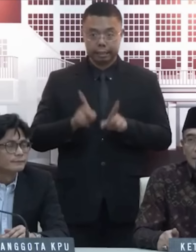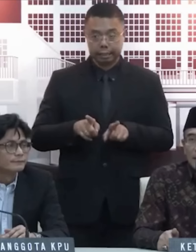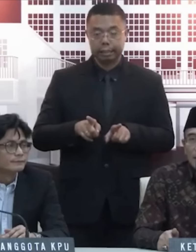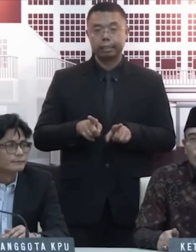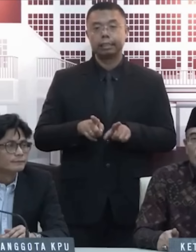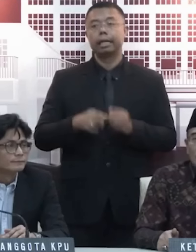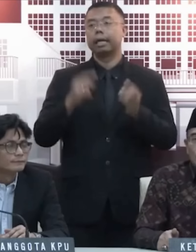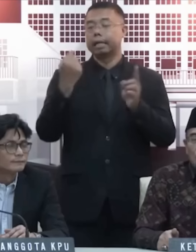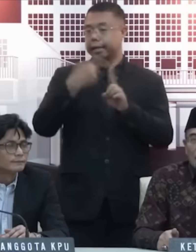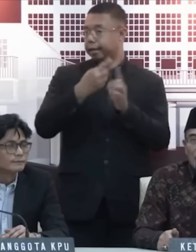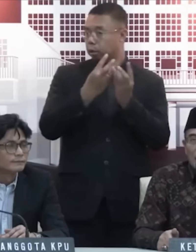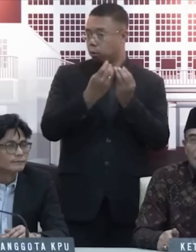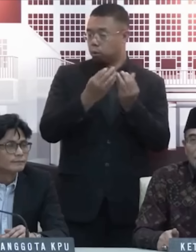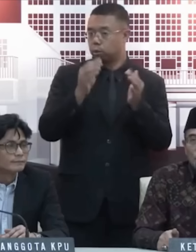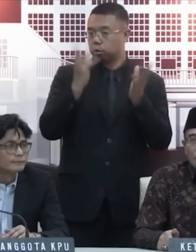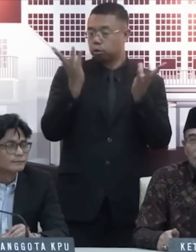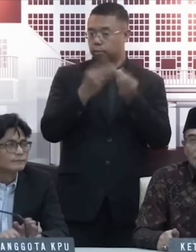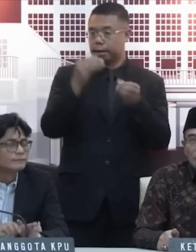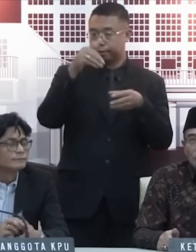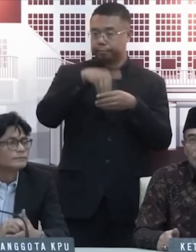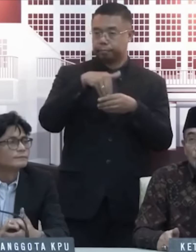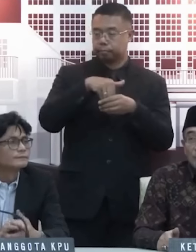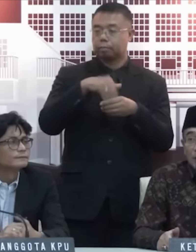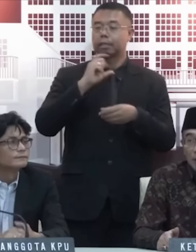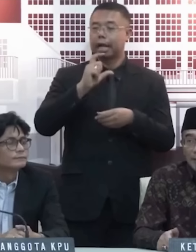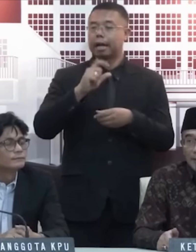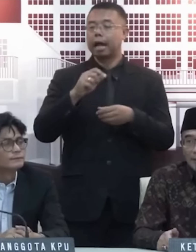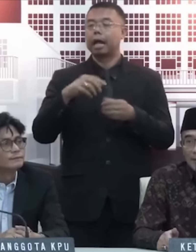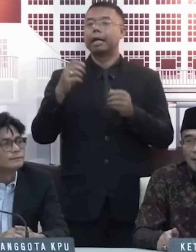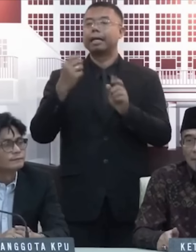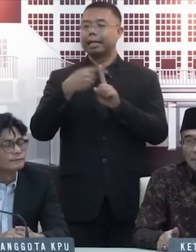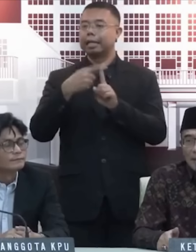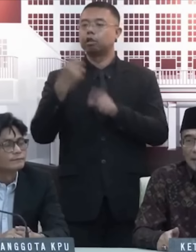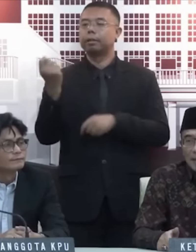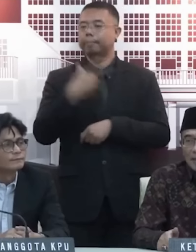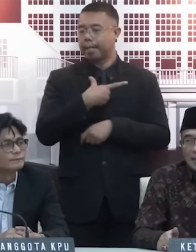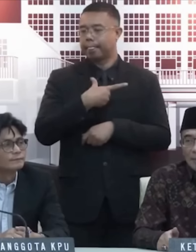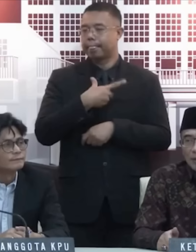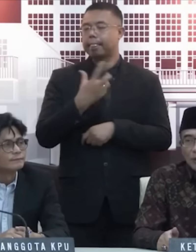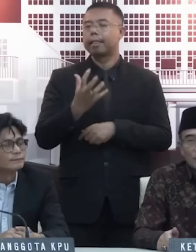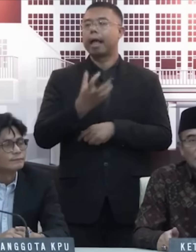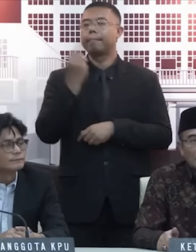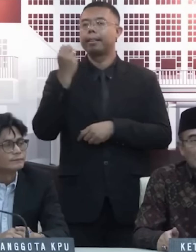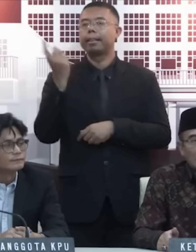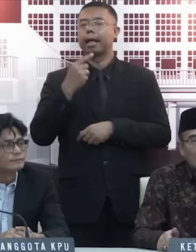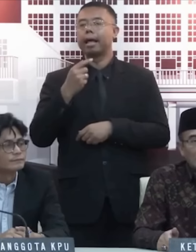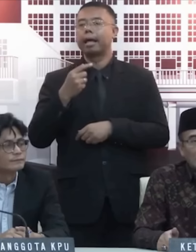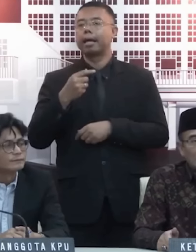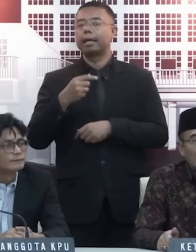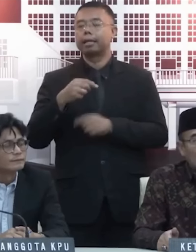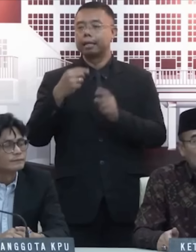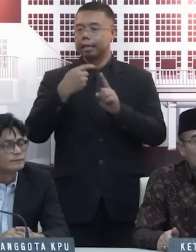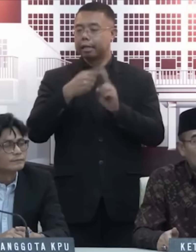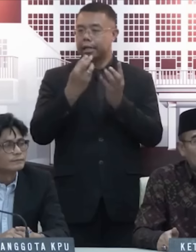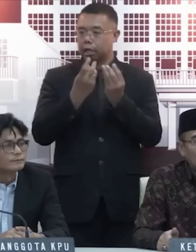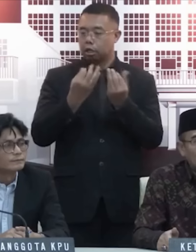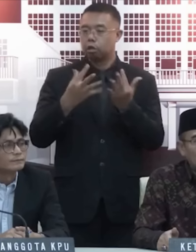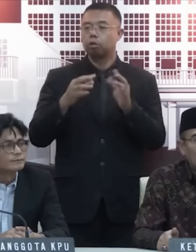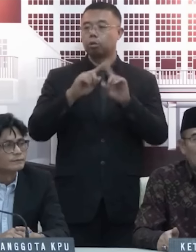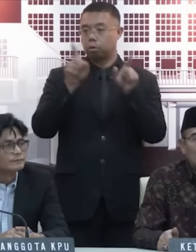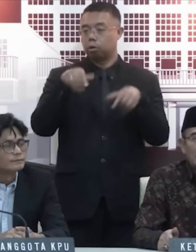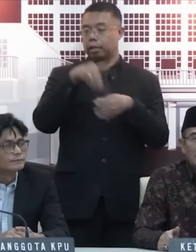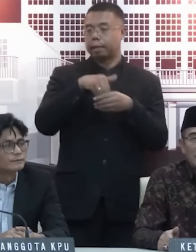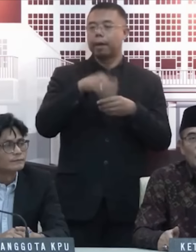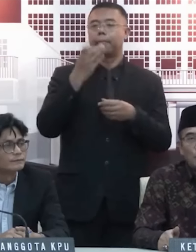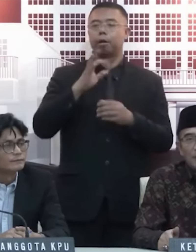Sehingga penghitungan suara, sorry, metode Quick Con ya, diambil dari hasil penghitungan suara di TPS-TPS,